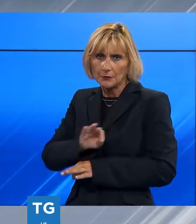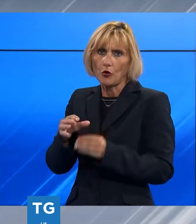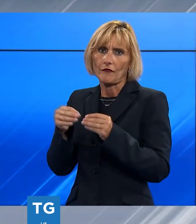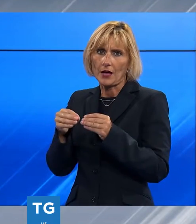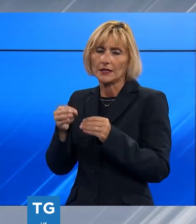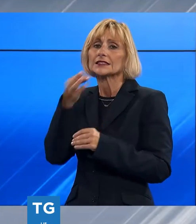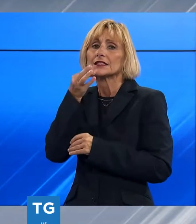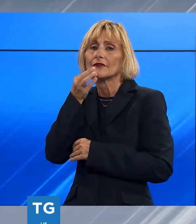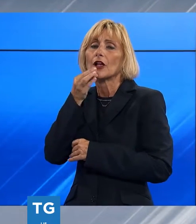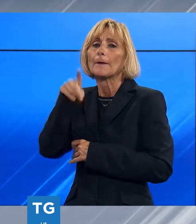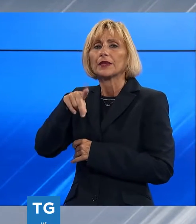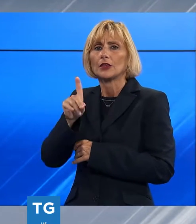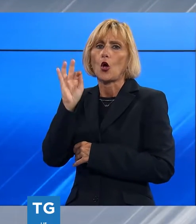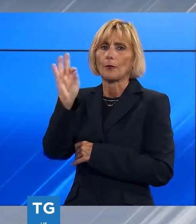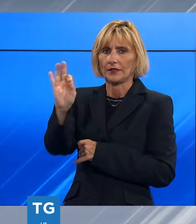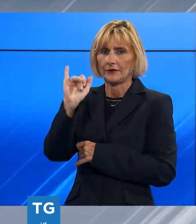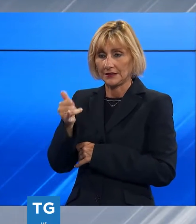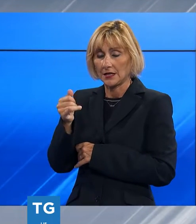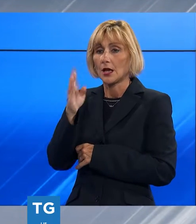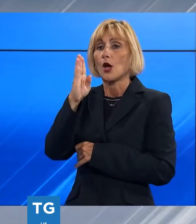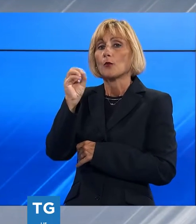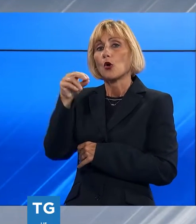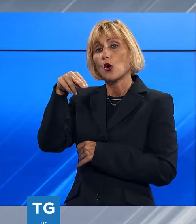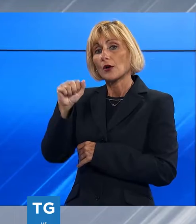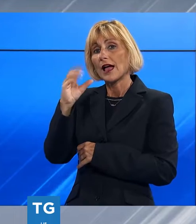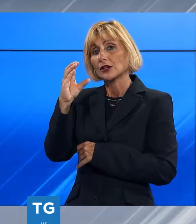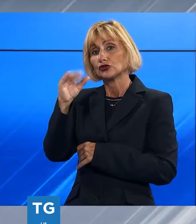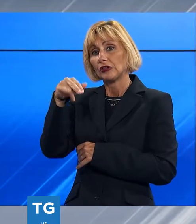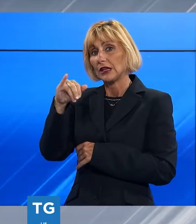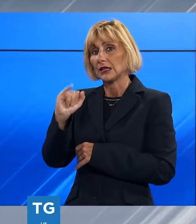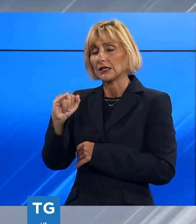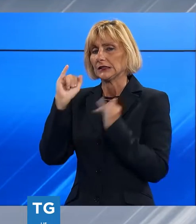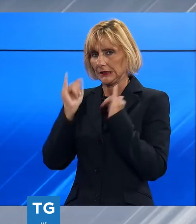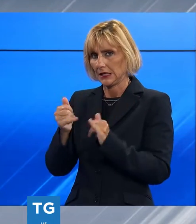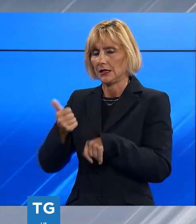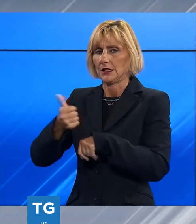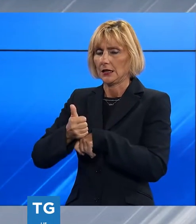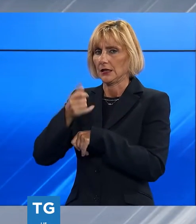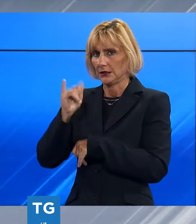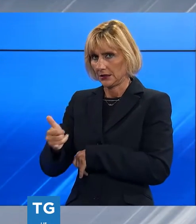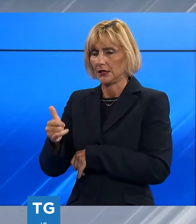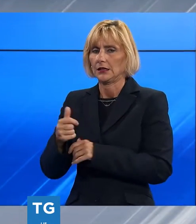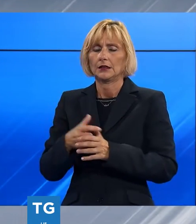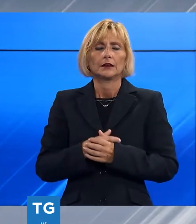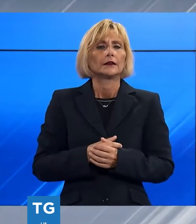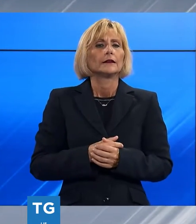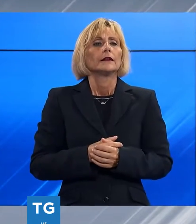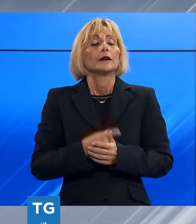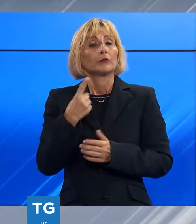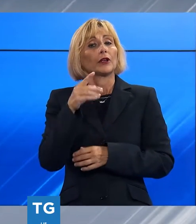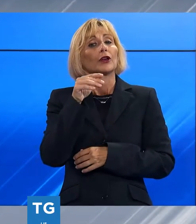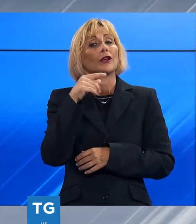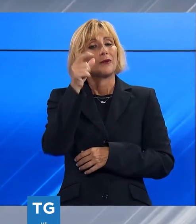'obiettivo del PD. Ecco, io credo che Bonaccini nel mio Romagna l'abbia realizzato. E per quanto riguarda il suo futuro in